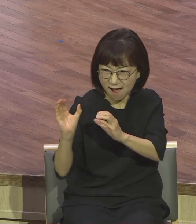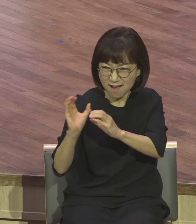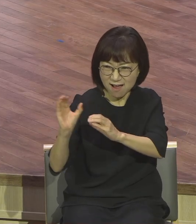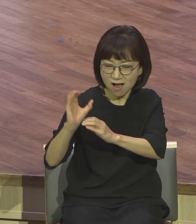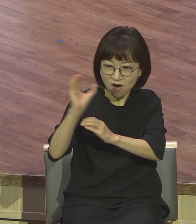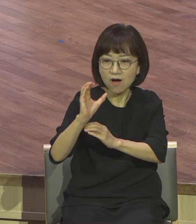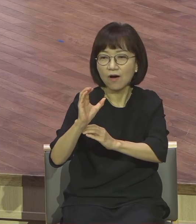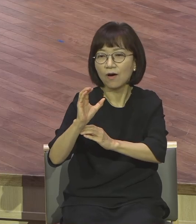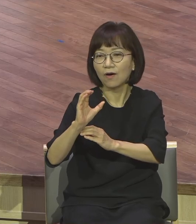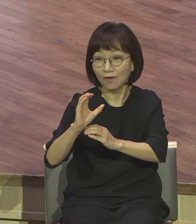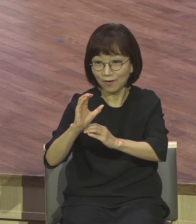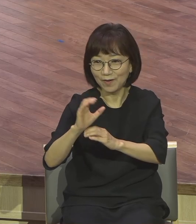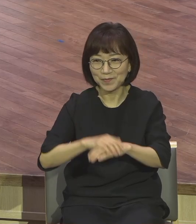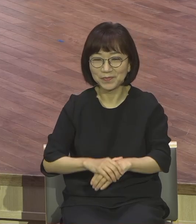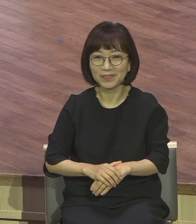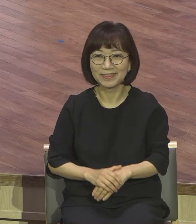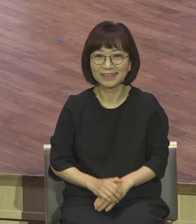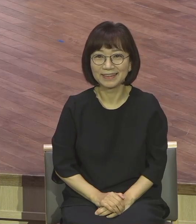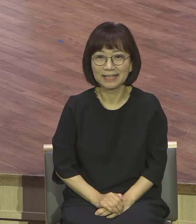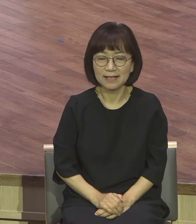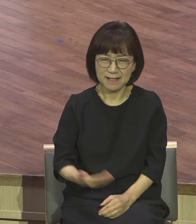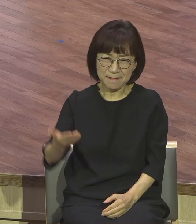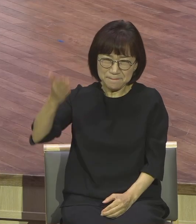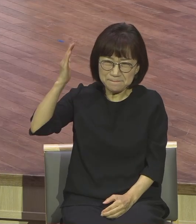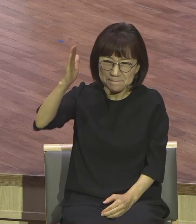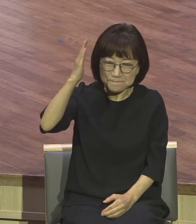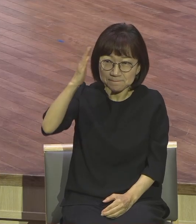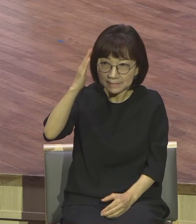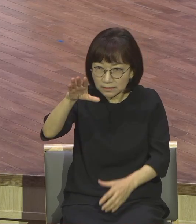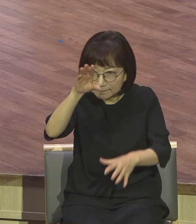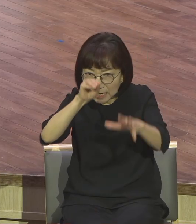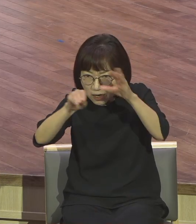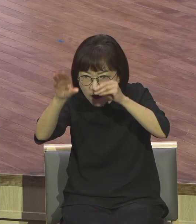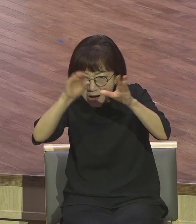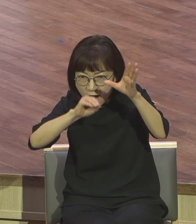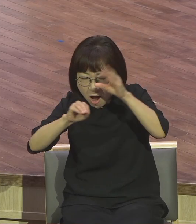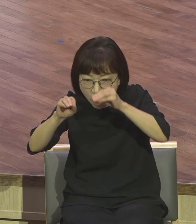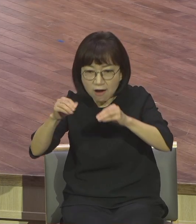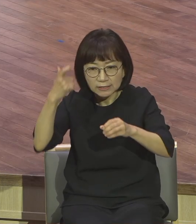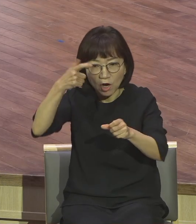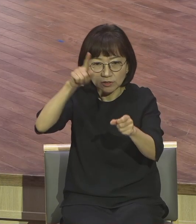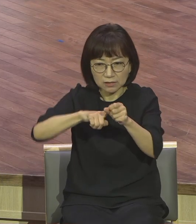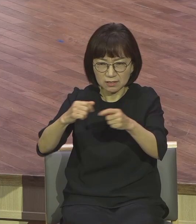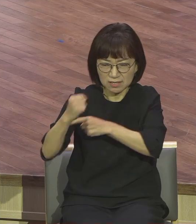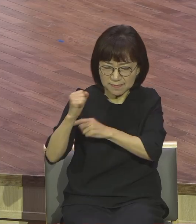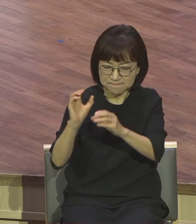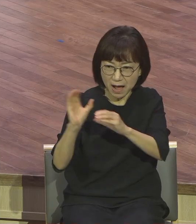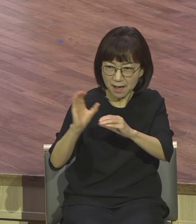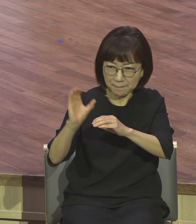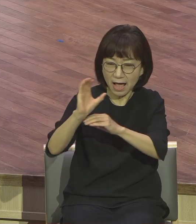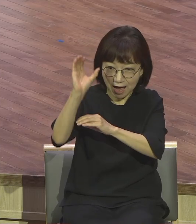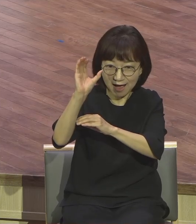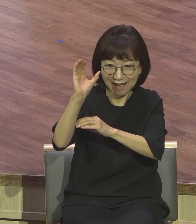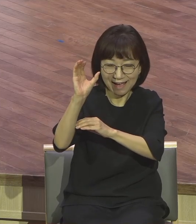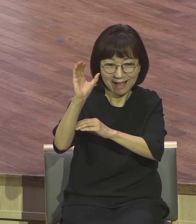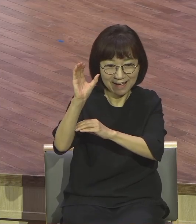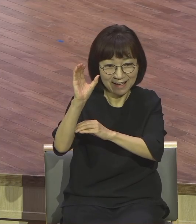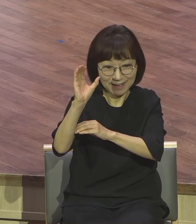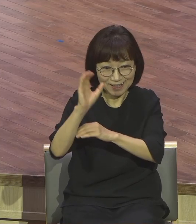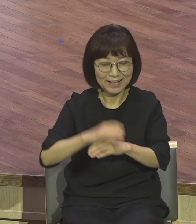매주일 영적 업그레이드 하는 말씀이 선포되고 여러분이 응답 시간표가 되는 그 시간입니다.